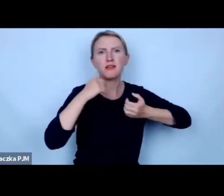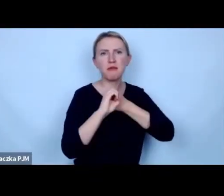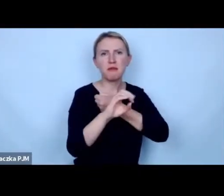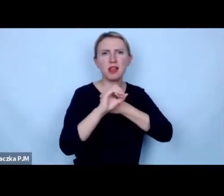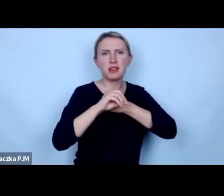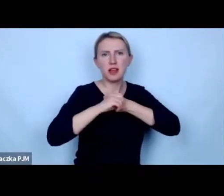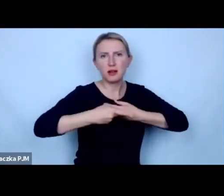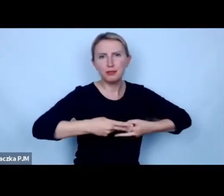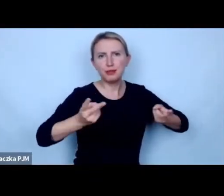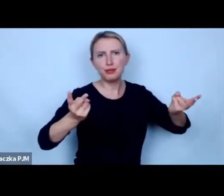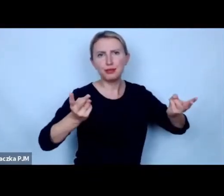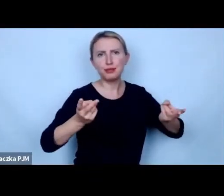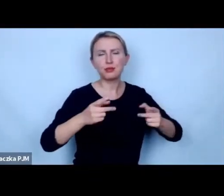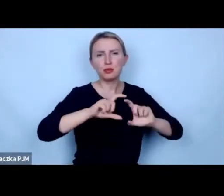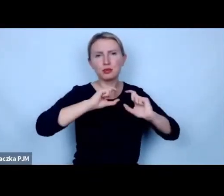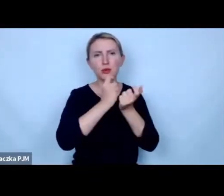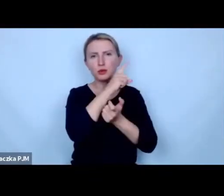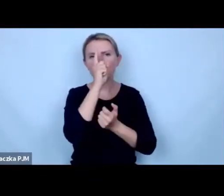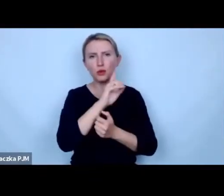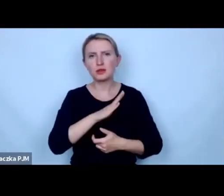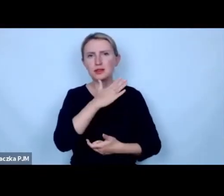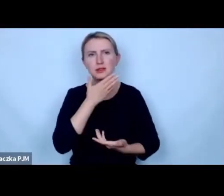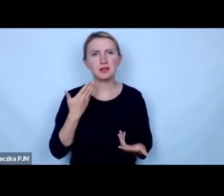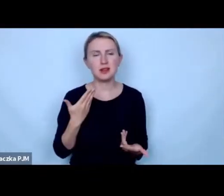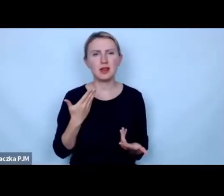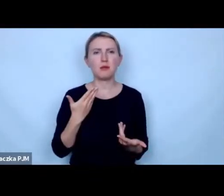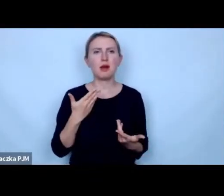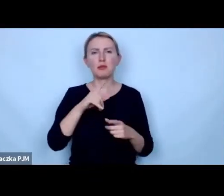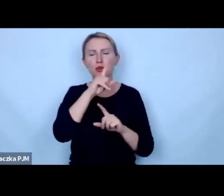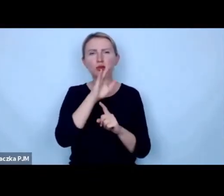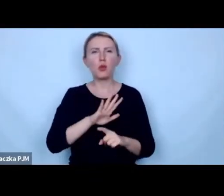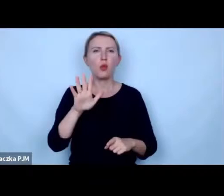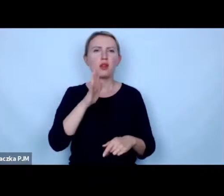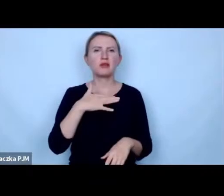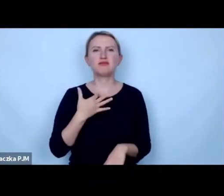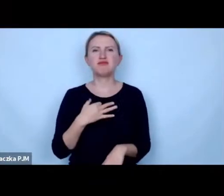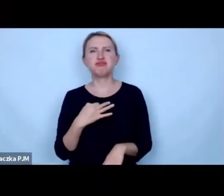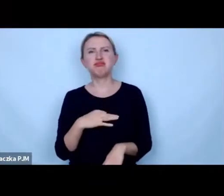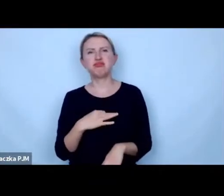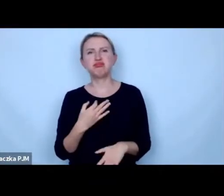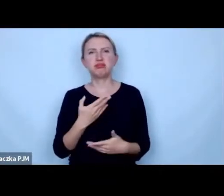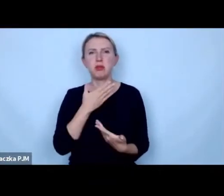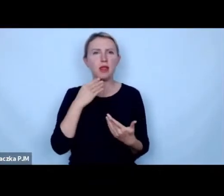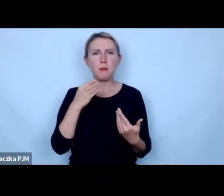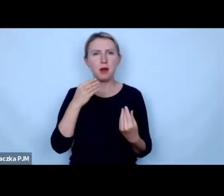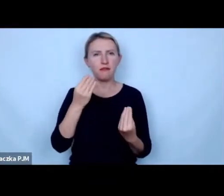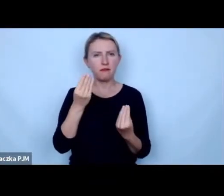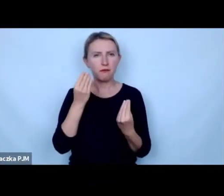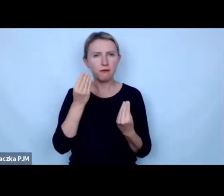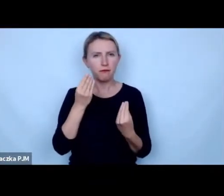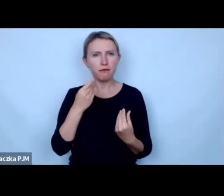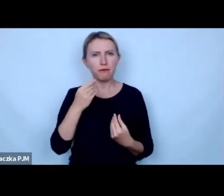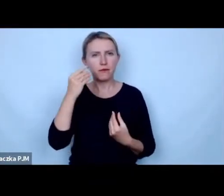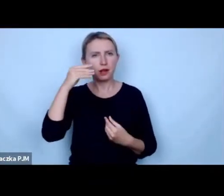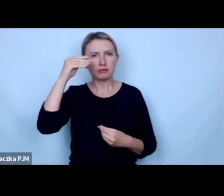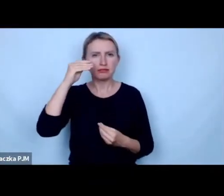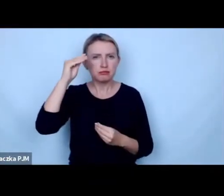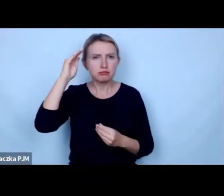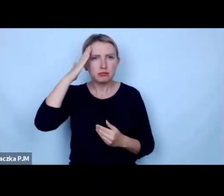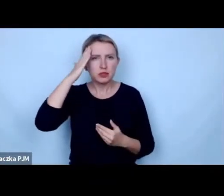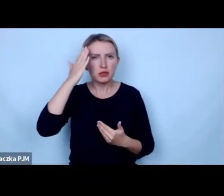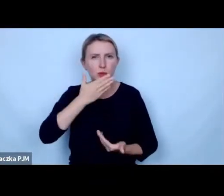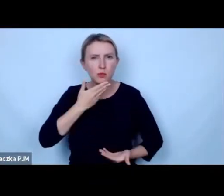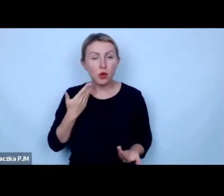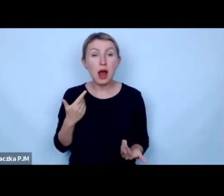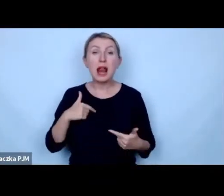społeczeństwa często zobojętniałego czasami niewykształconego ale chodzi mi też o takie przebijanie bańki żeby